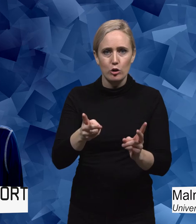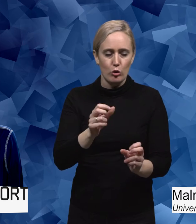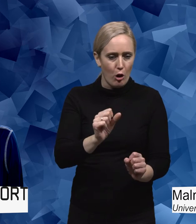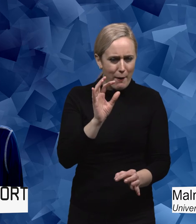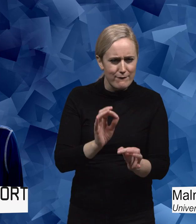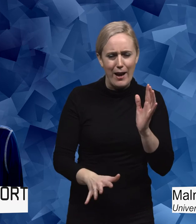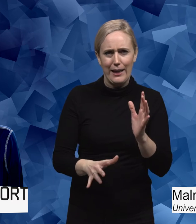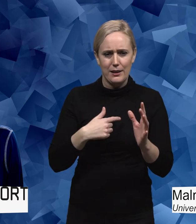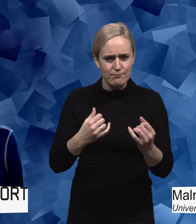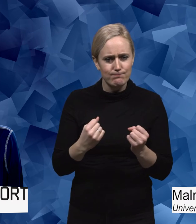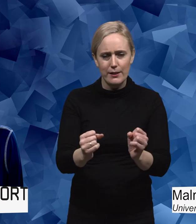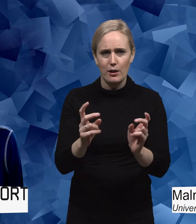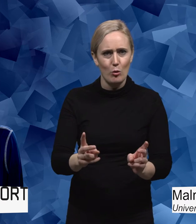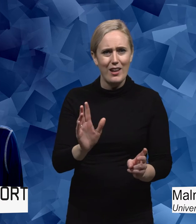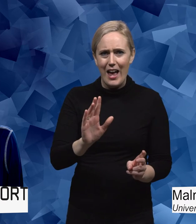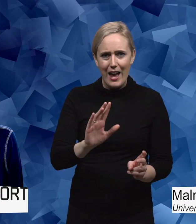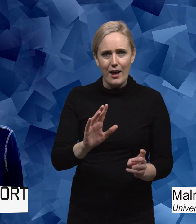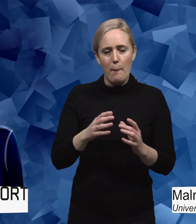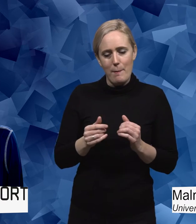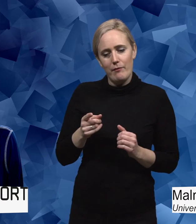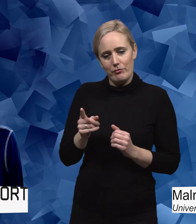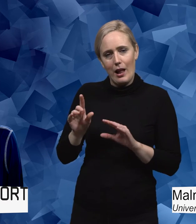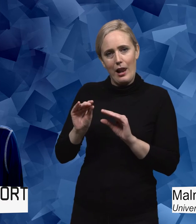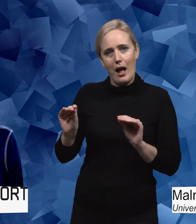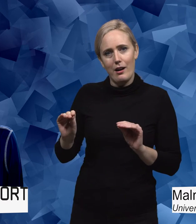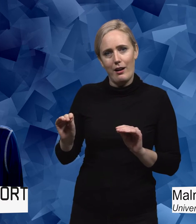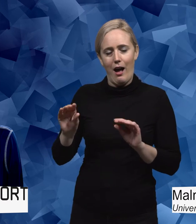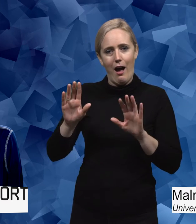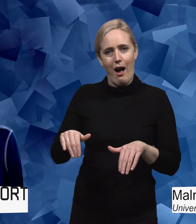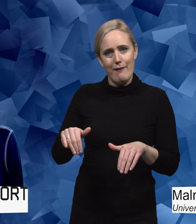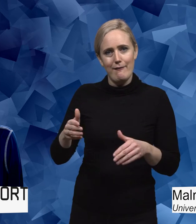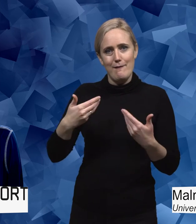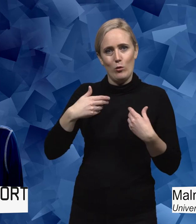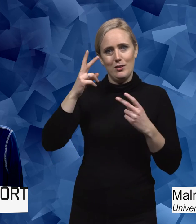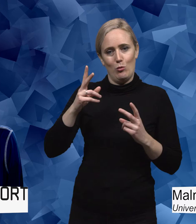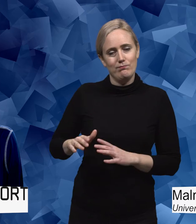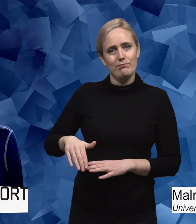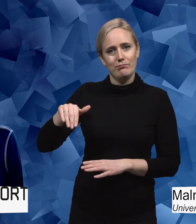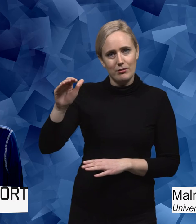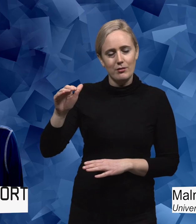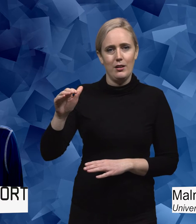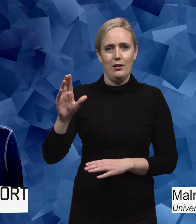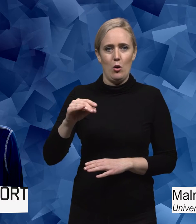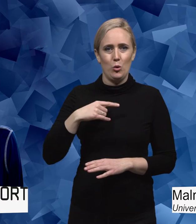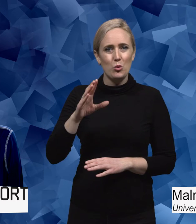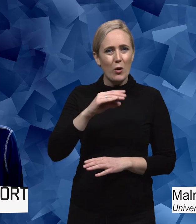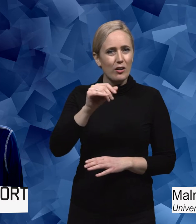Men just det här att man är fostrad inom tävlingsidrotten kan göra att det blir svårt att se kritiskt på ideal och normer kring kropp och